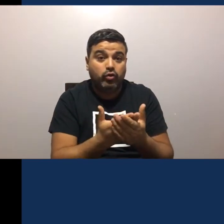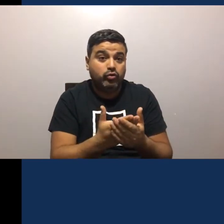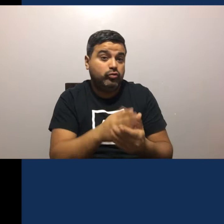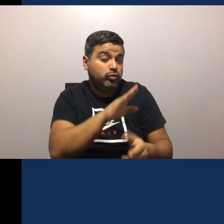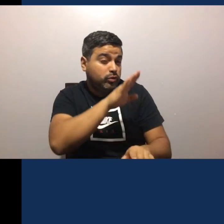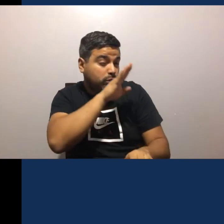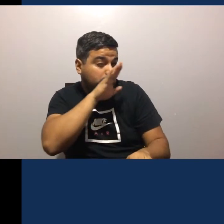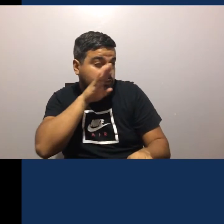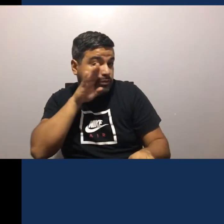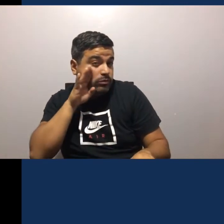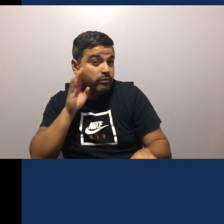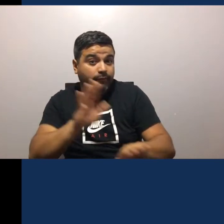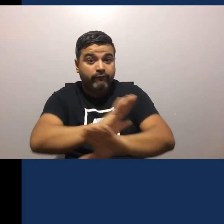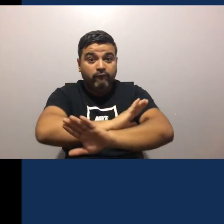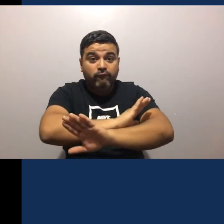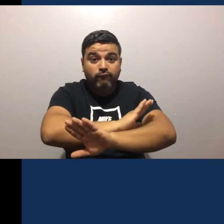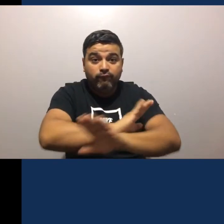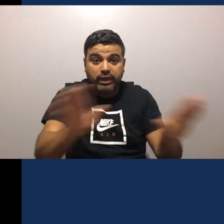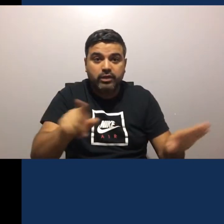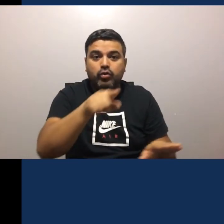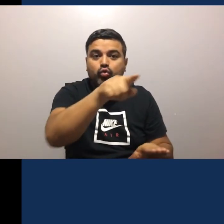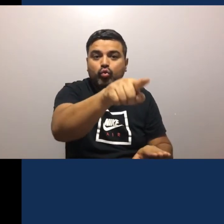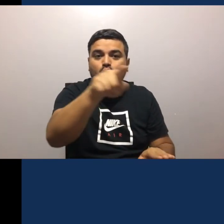Cuando hayas Limpiado